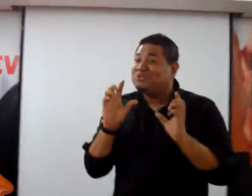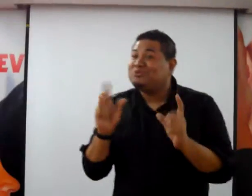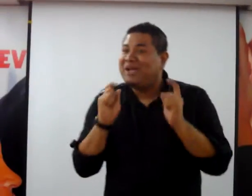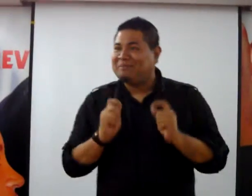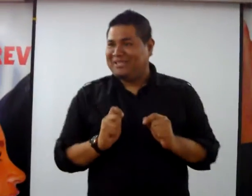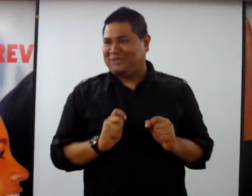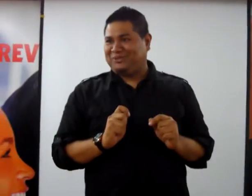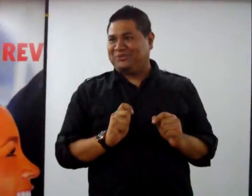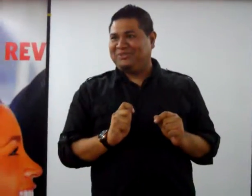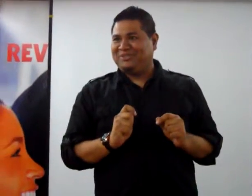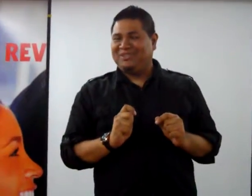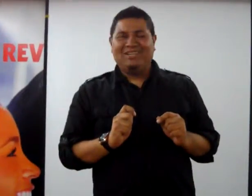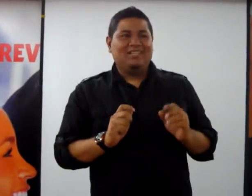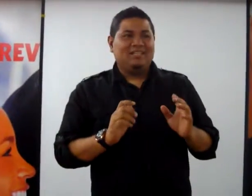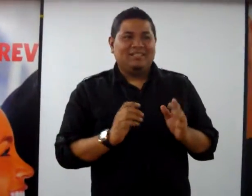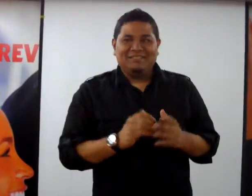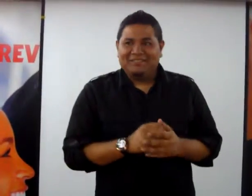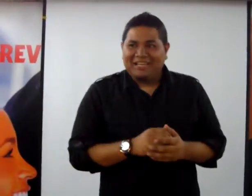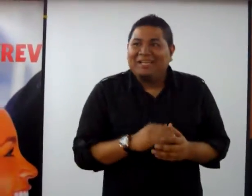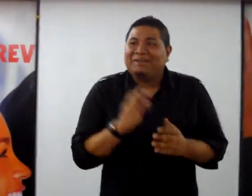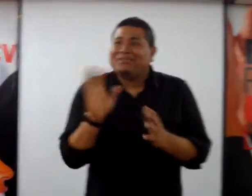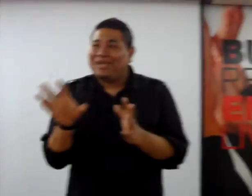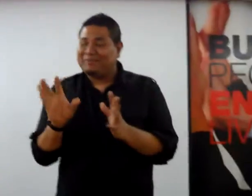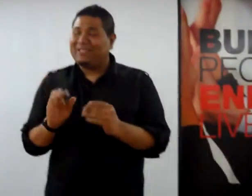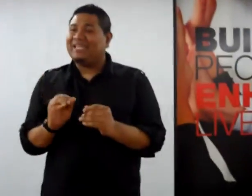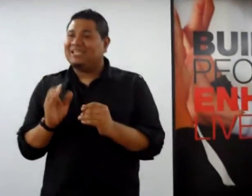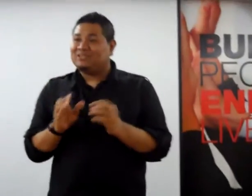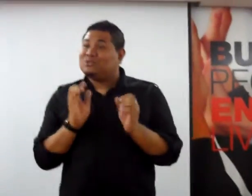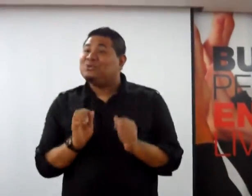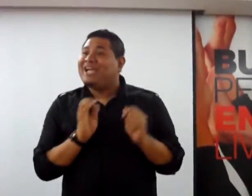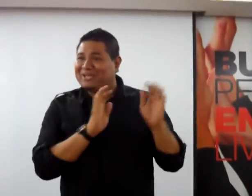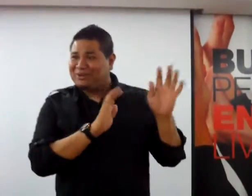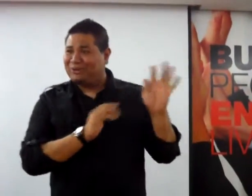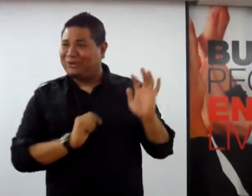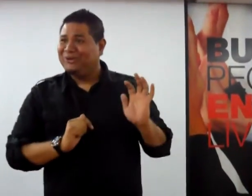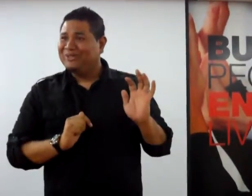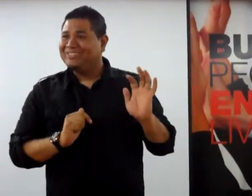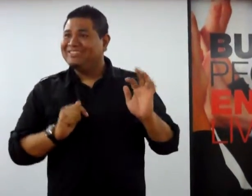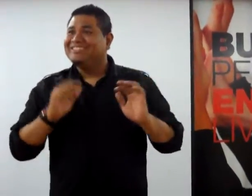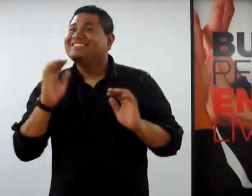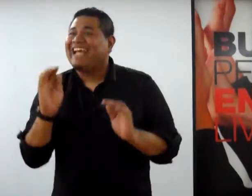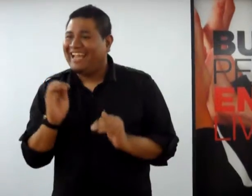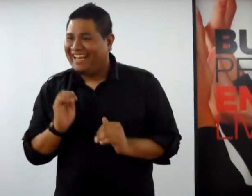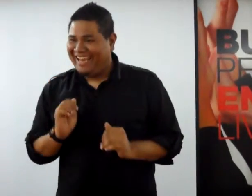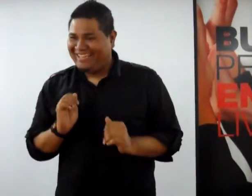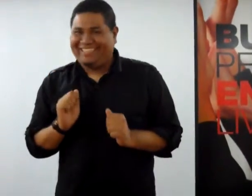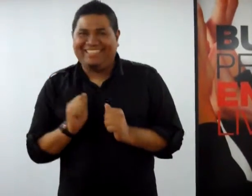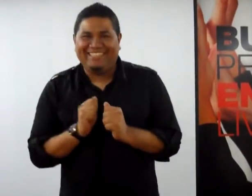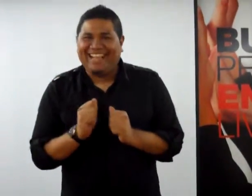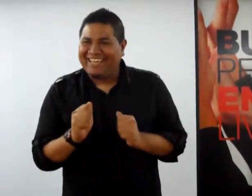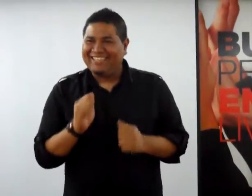sudah melancong? Nak? Nak? sudah menggolok Thailand. Dan